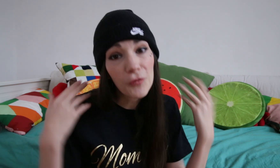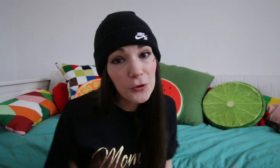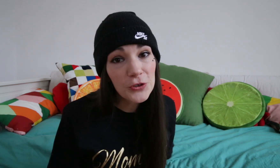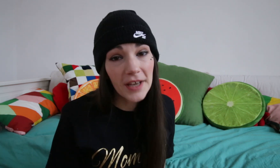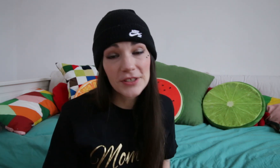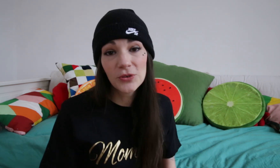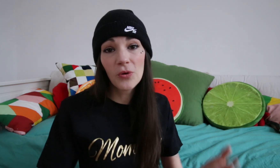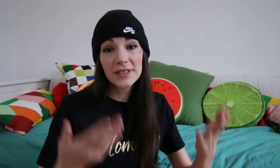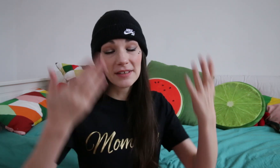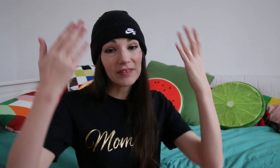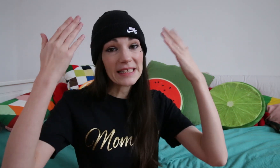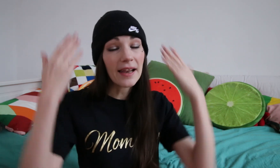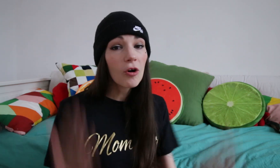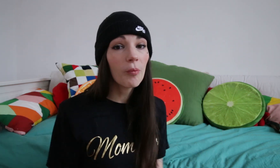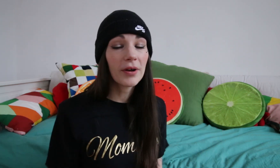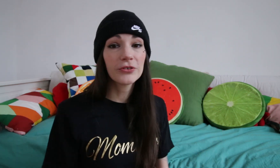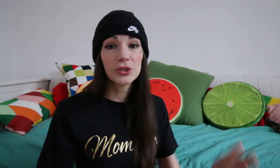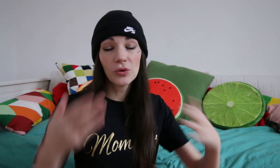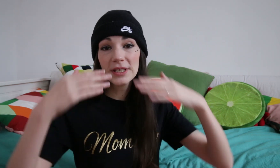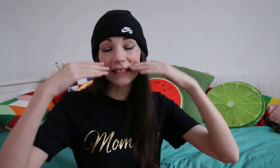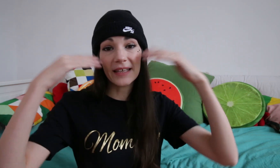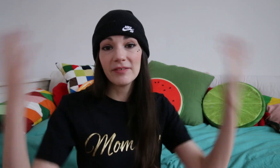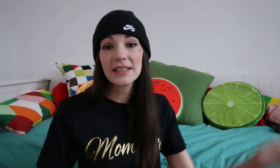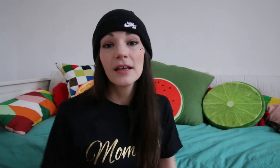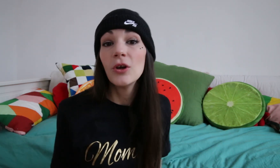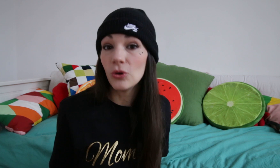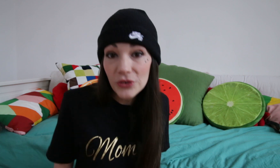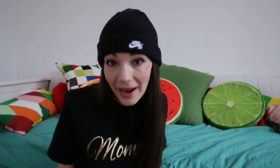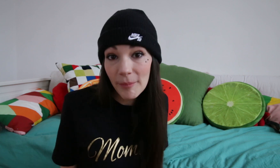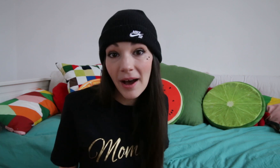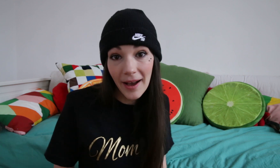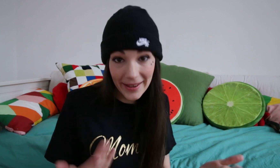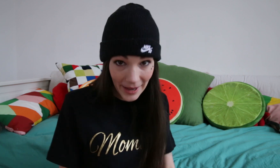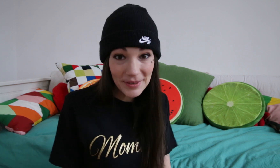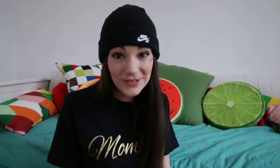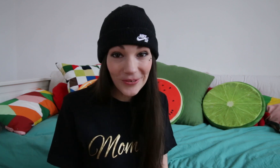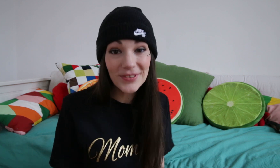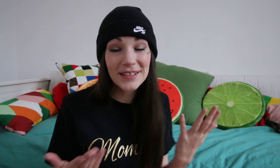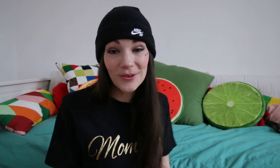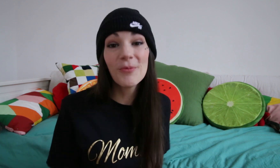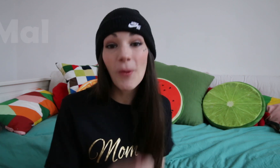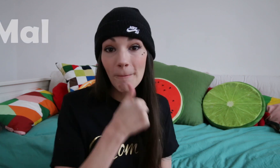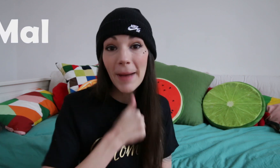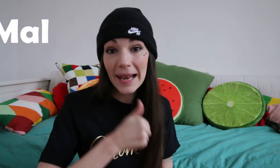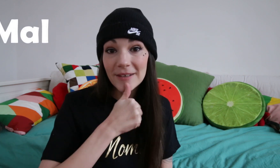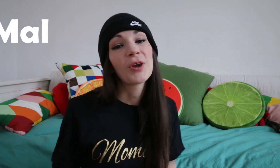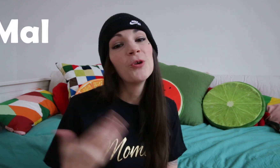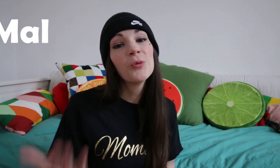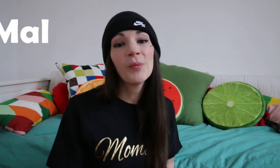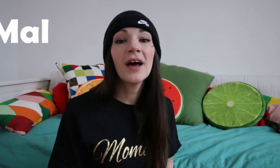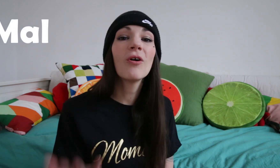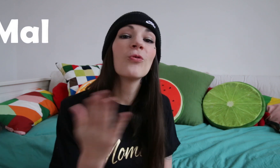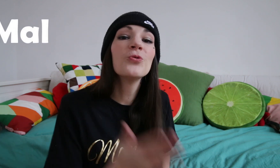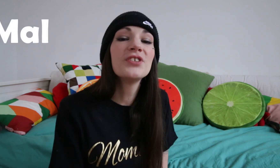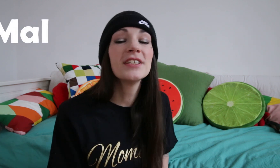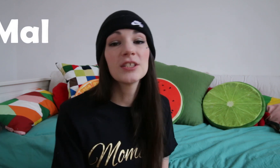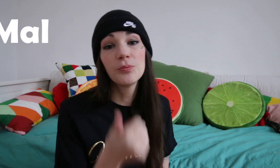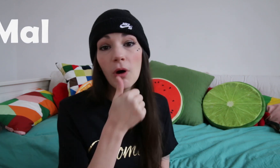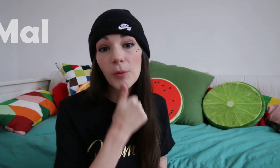frustration, qui évite l'incompréhension, qui évite le drama à la maison.'est le mot mal. Le mot mal, on l'utilise pour un